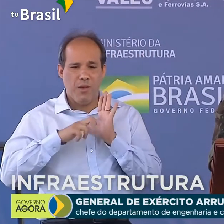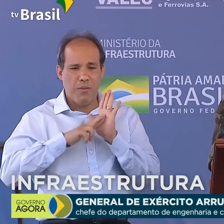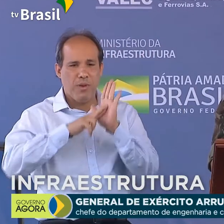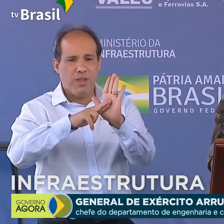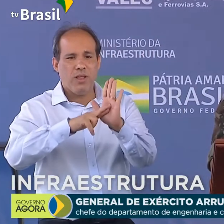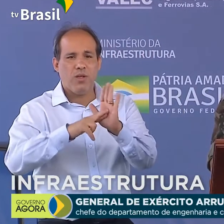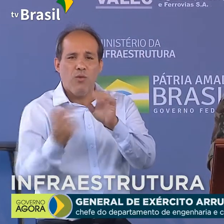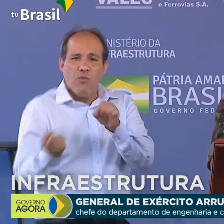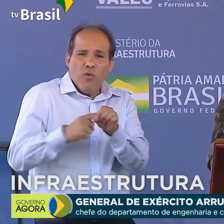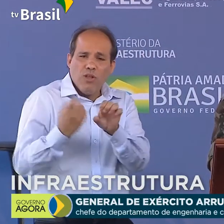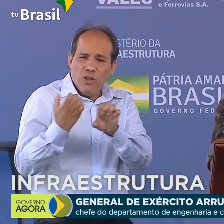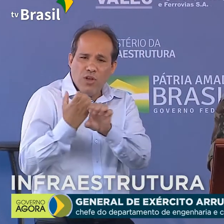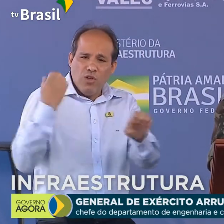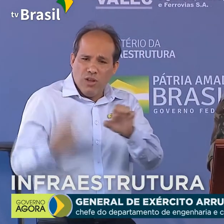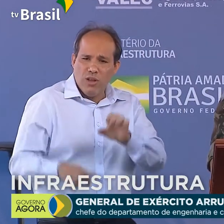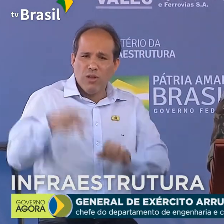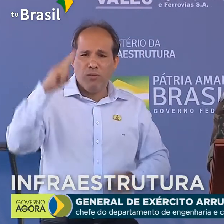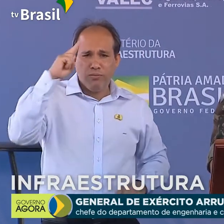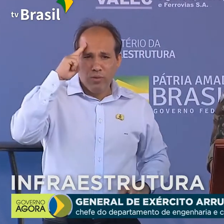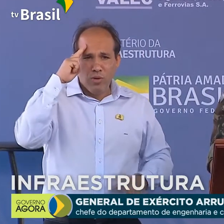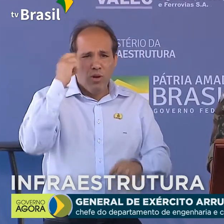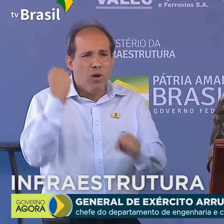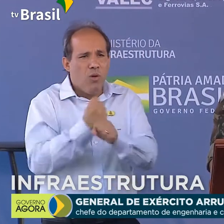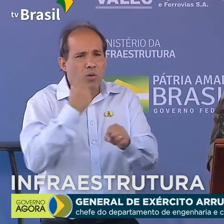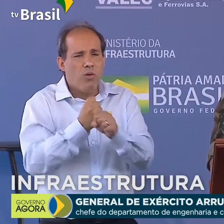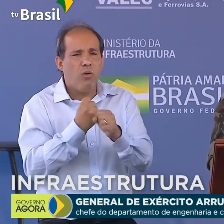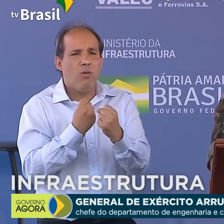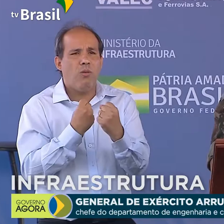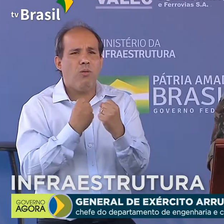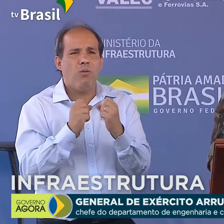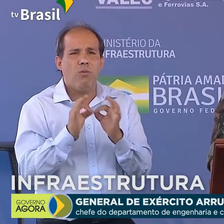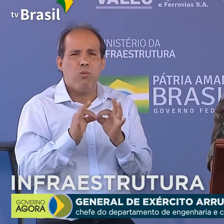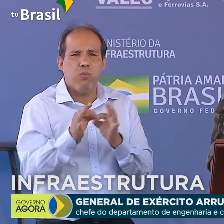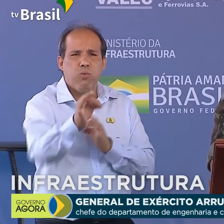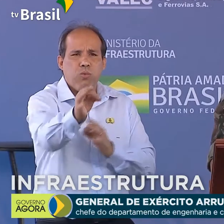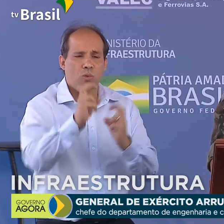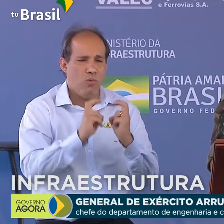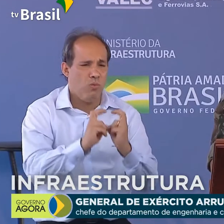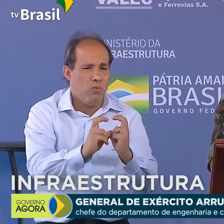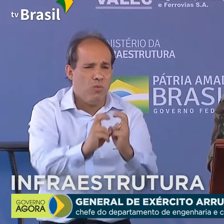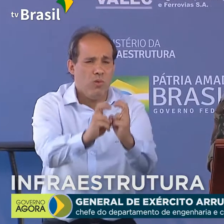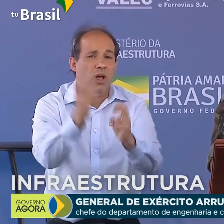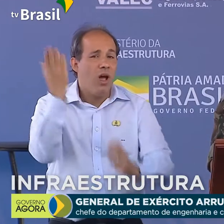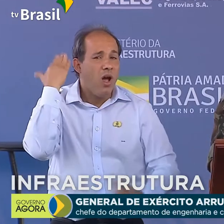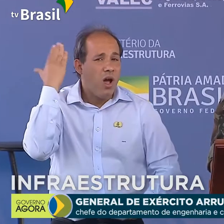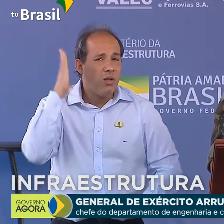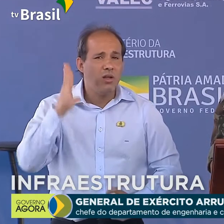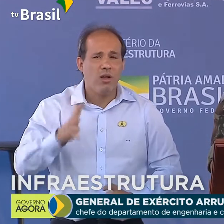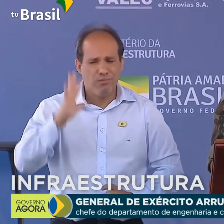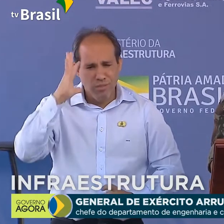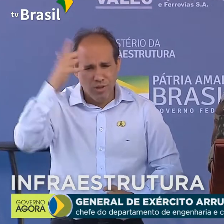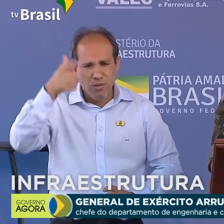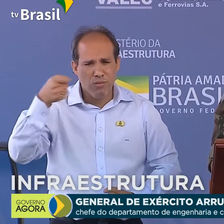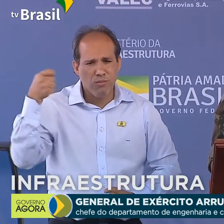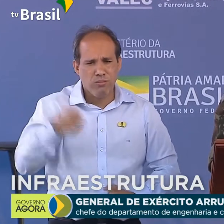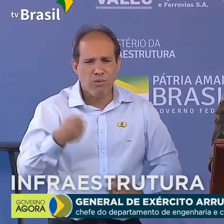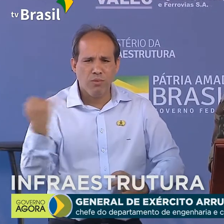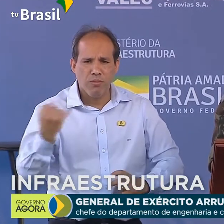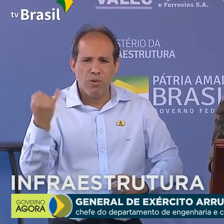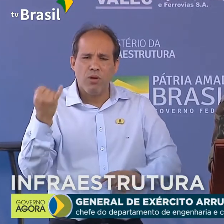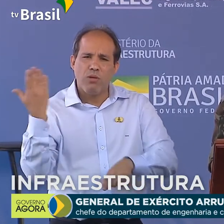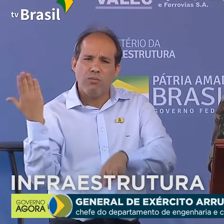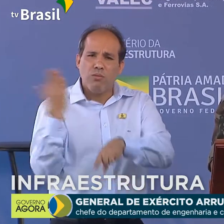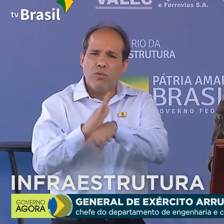engenharia militar à execução de obras ferroviárias. Após decisivas participações, como na implantação do tronco